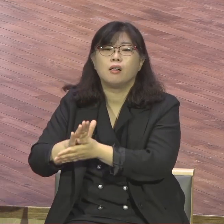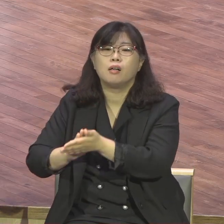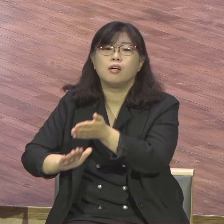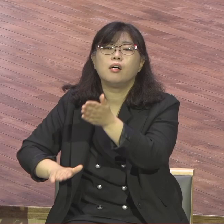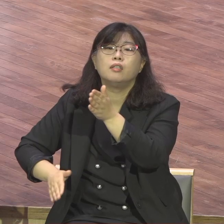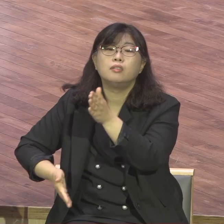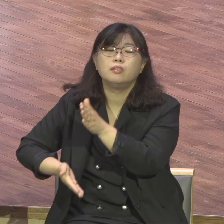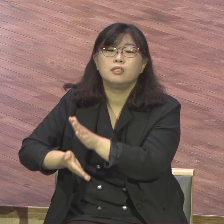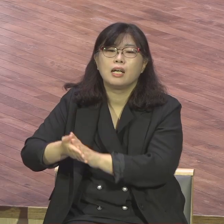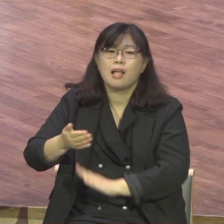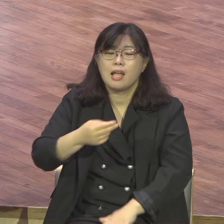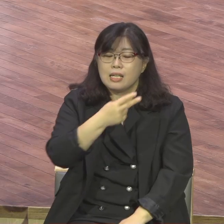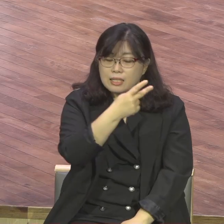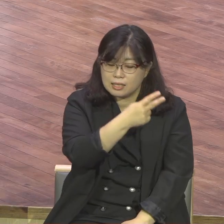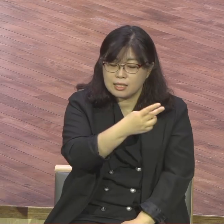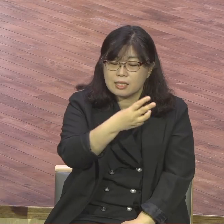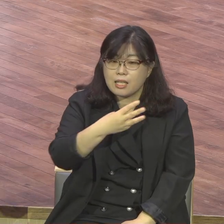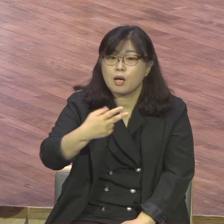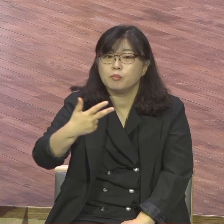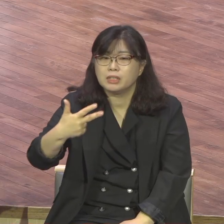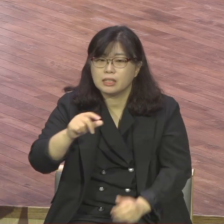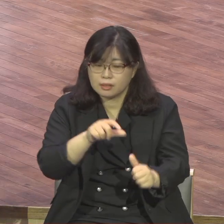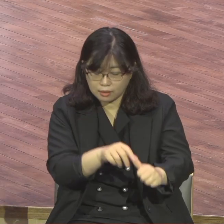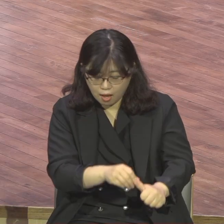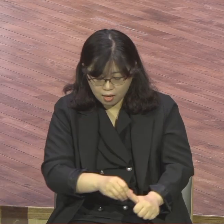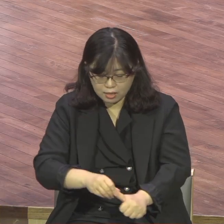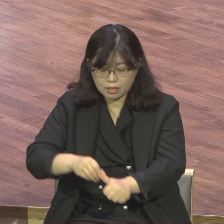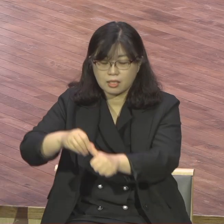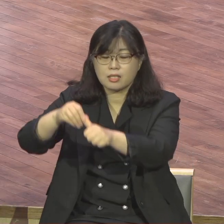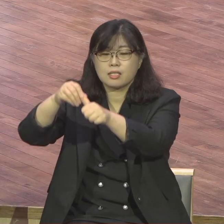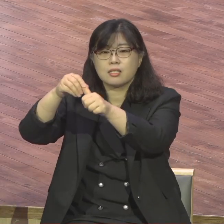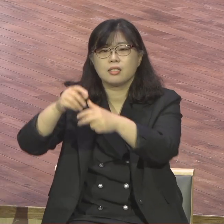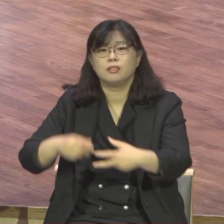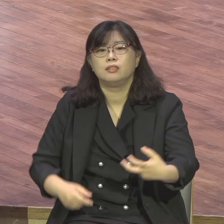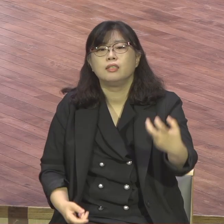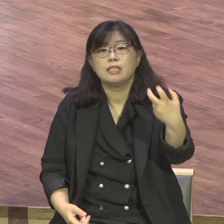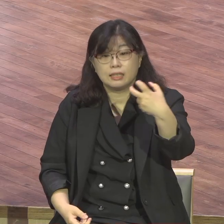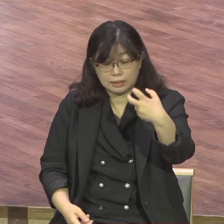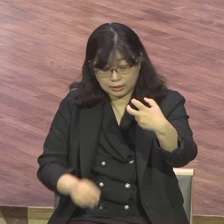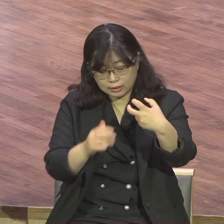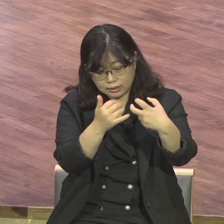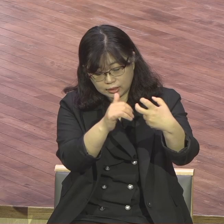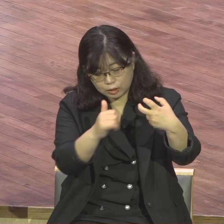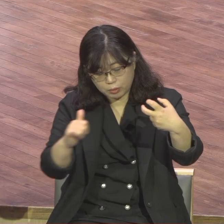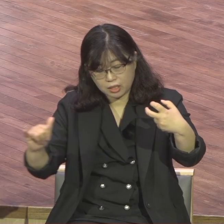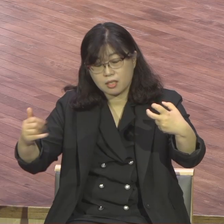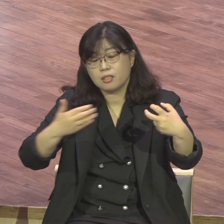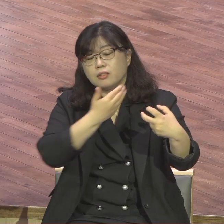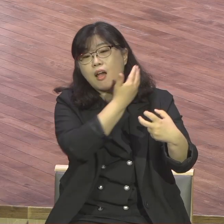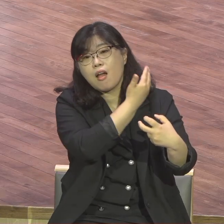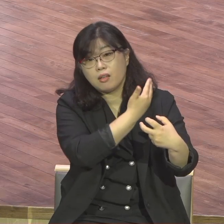이 상실 살릴 실시민의